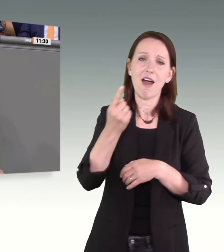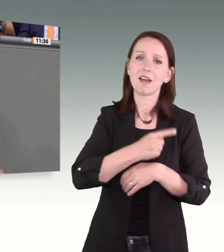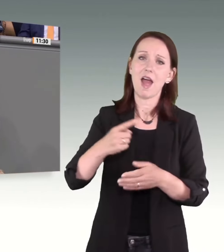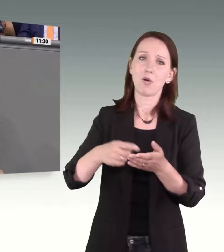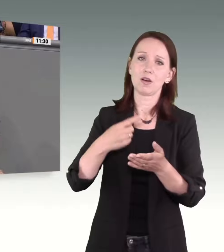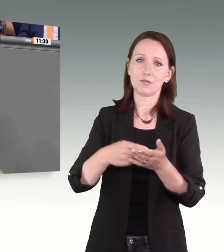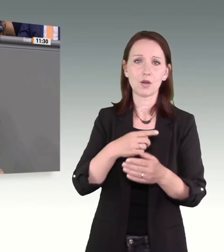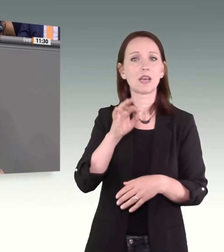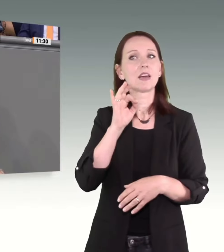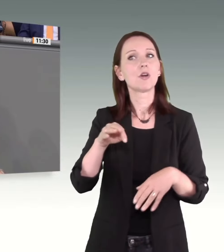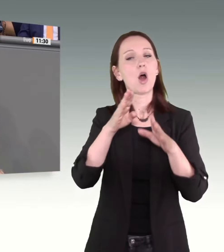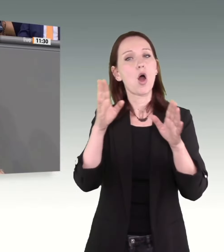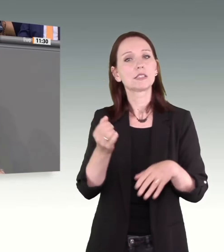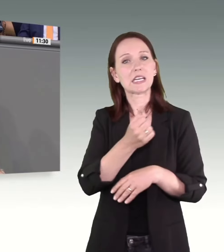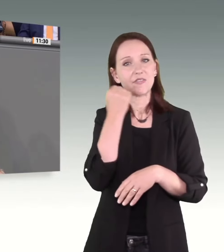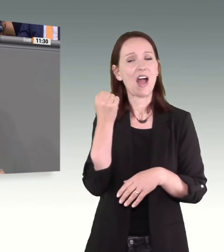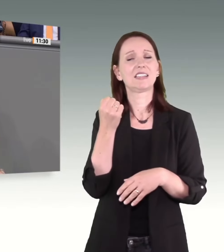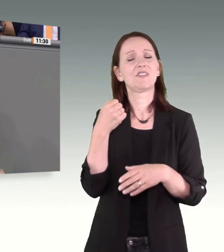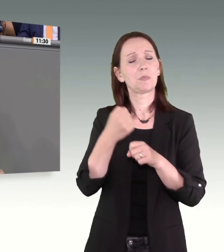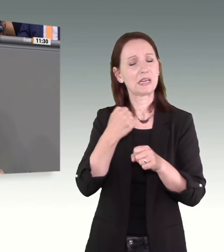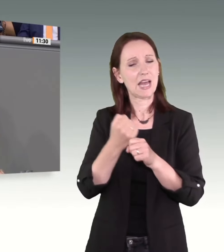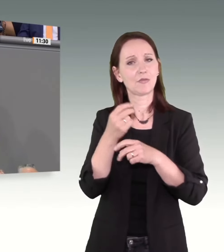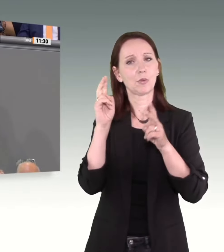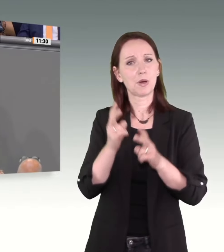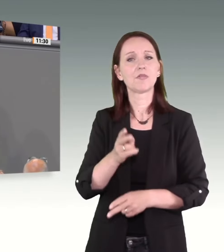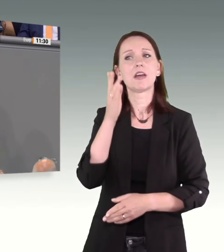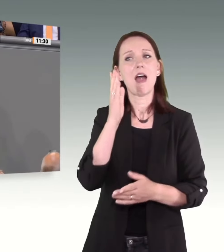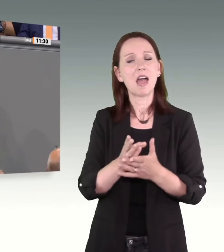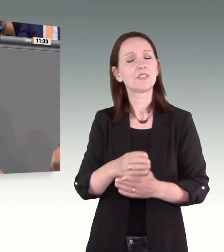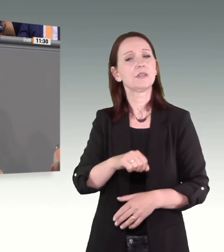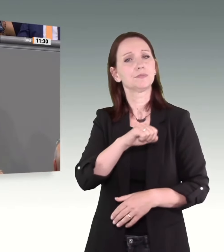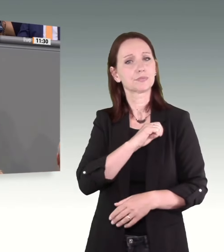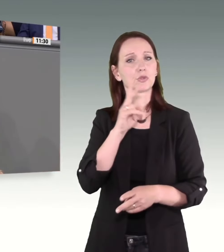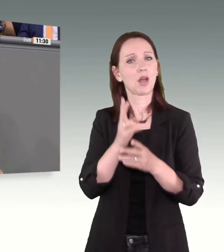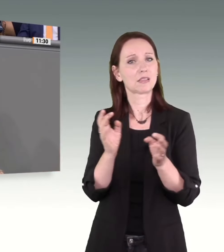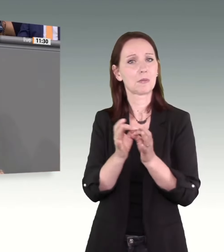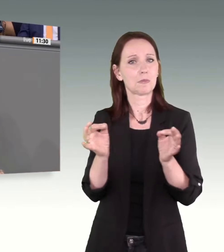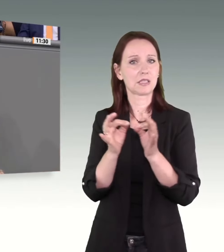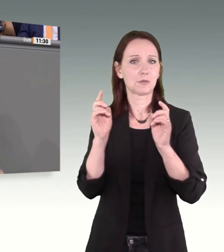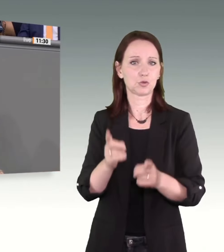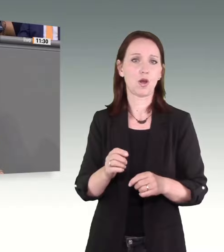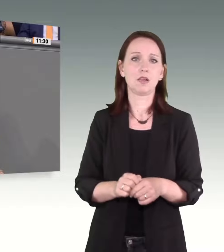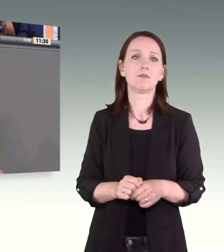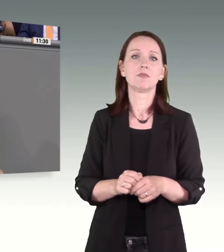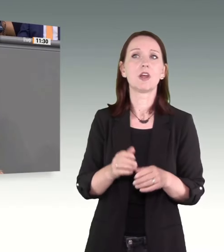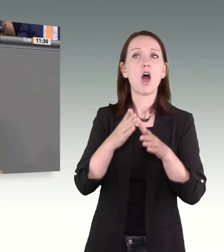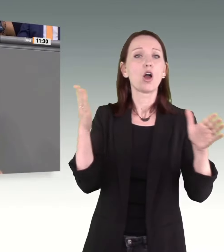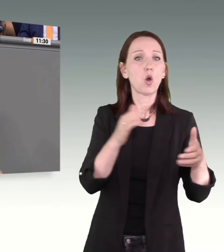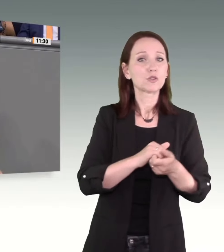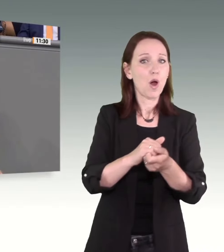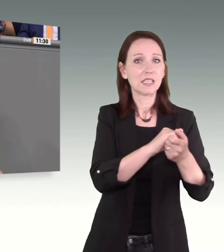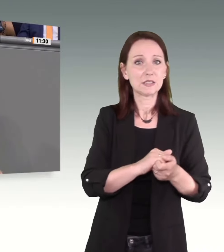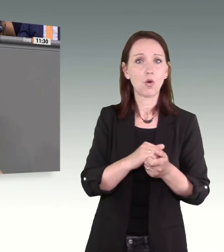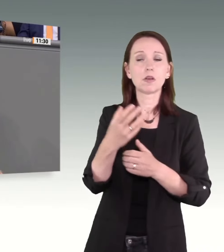zur Bekämpfung von häuslicher Gewalt ergriffen werden. Weder die Große Koalition noch die Ampelkoalition haben es bis heute